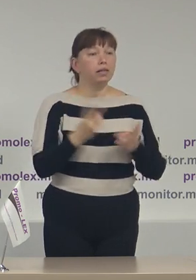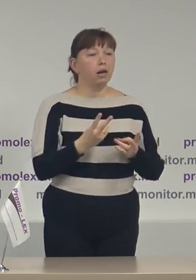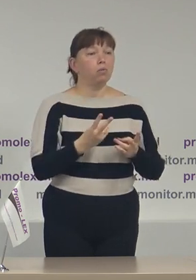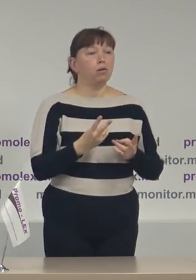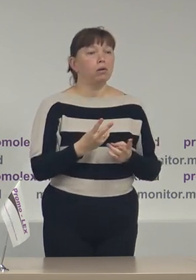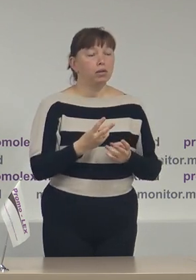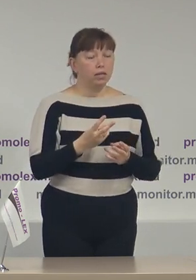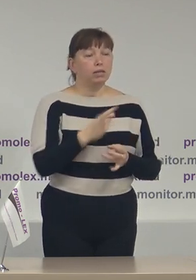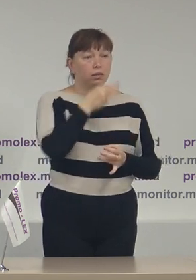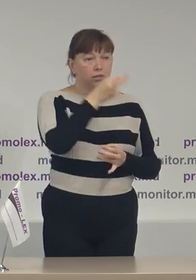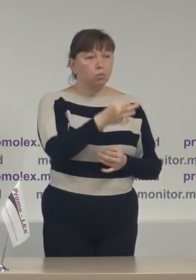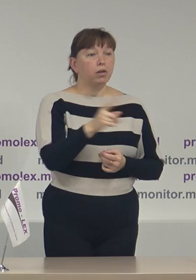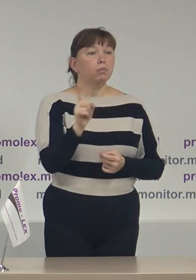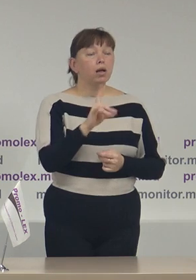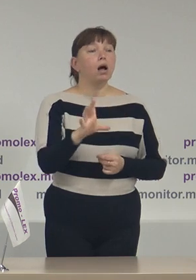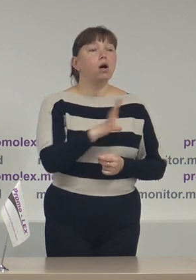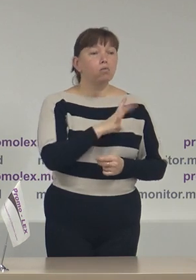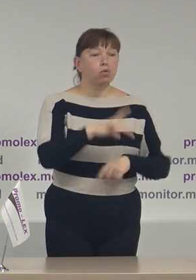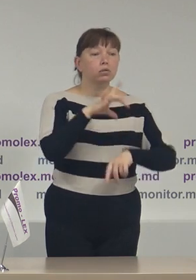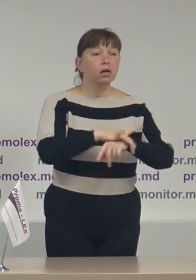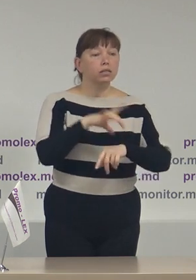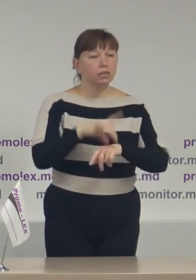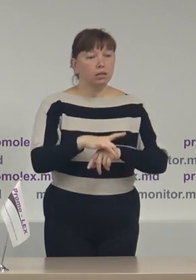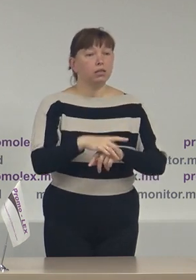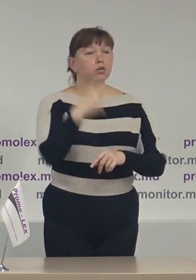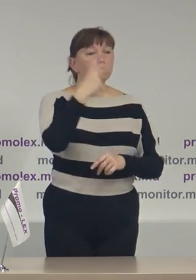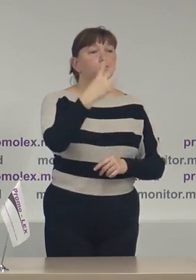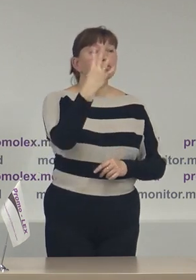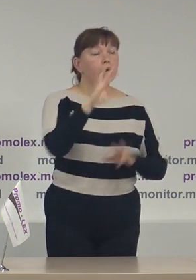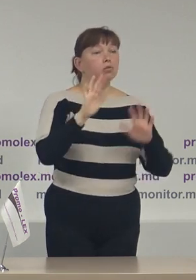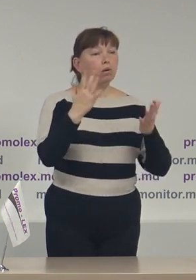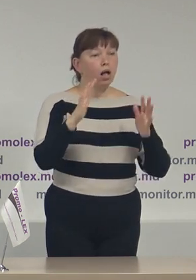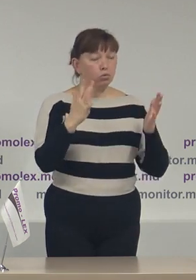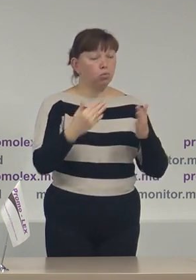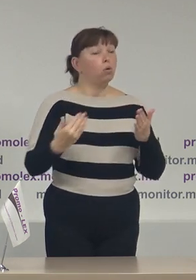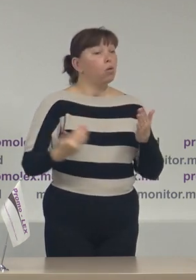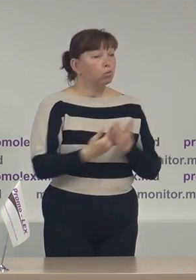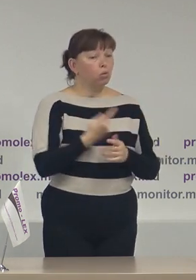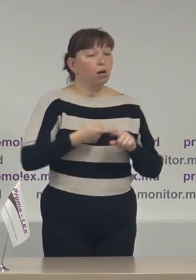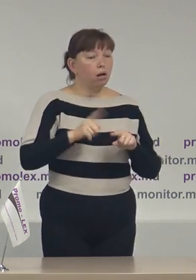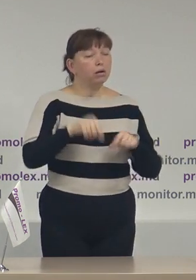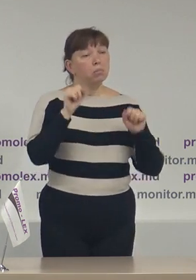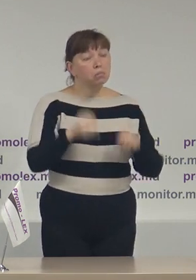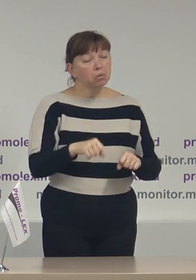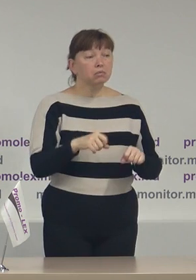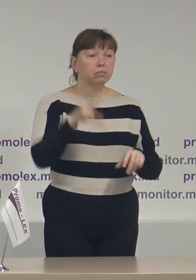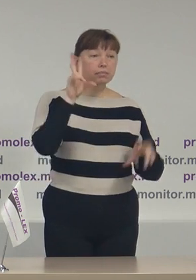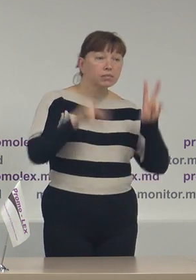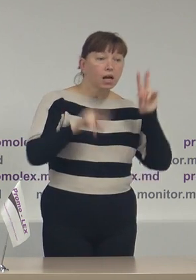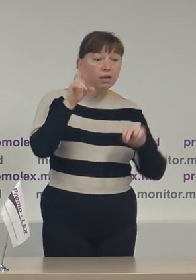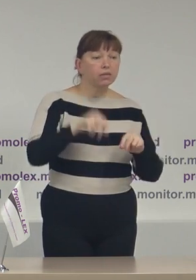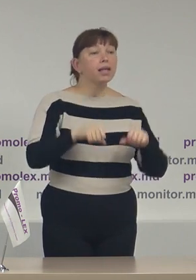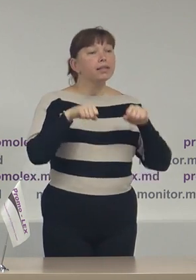subliniem că au fost atestate cel puțin 24 cazuri noi care pot fi calificate